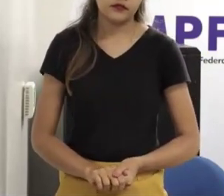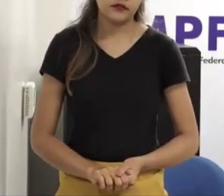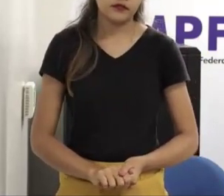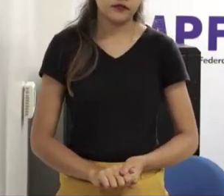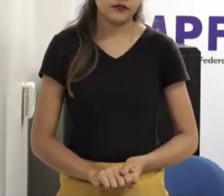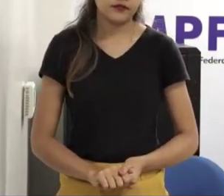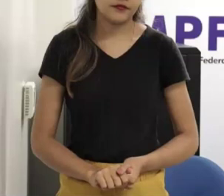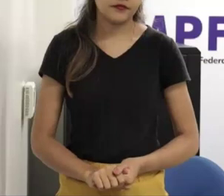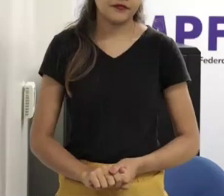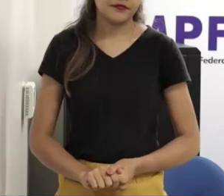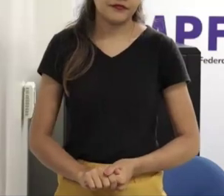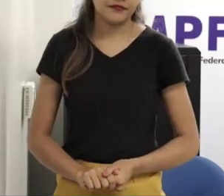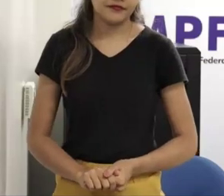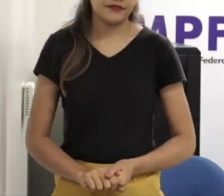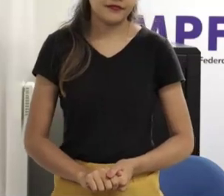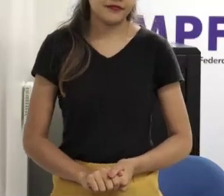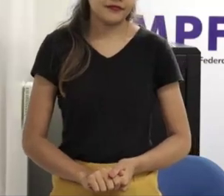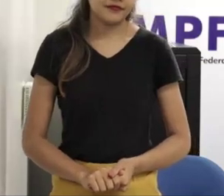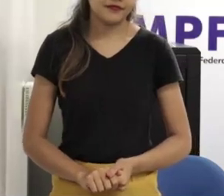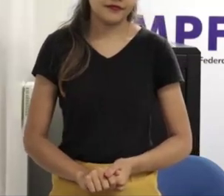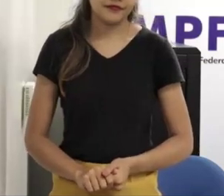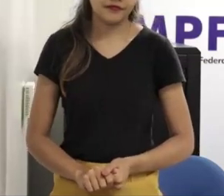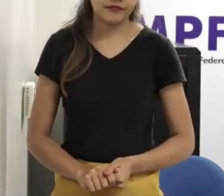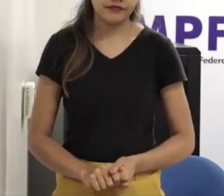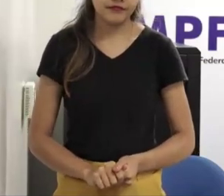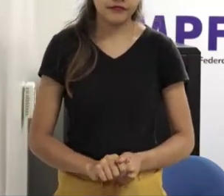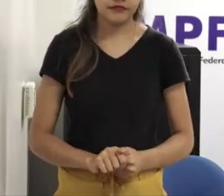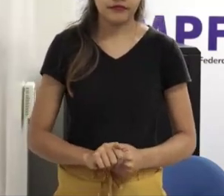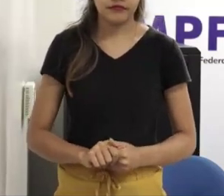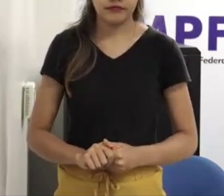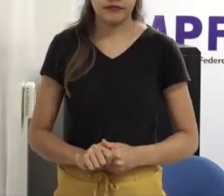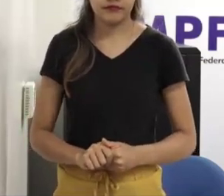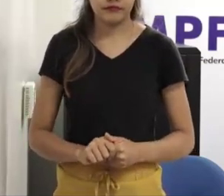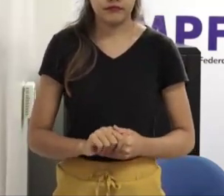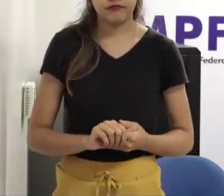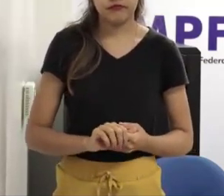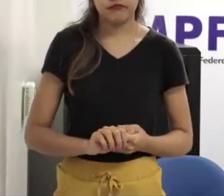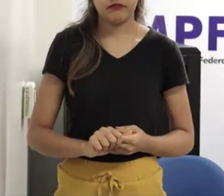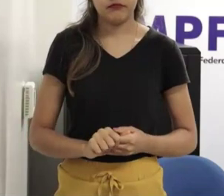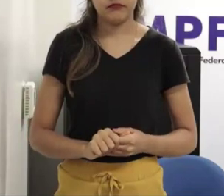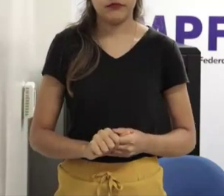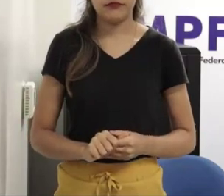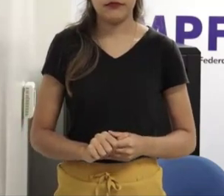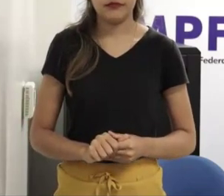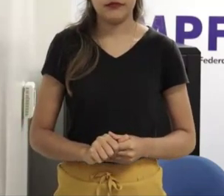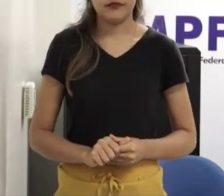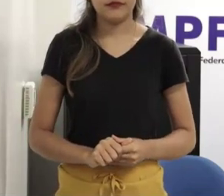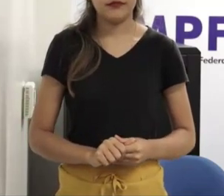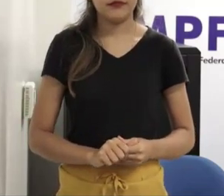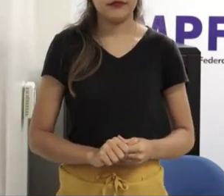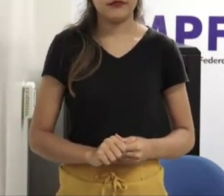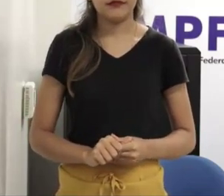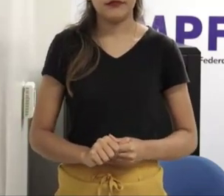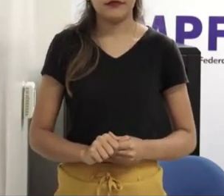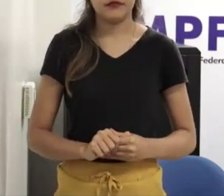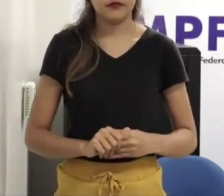extremismos de dois lados políticos, né, vou subir um pouco a discussão e não poder sentar um pouco e falar calma lá,